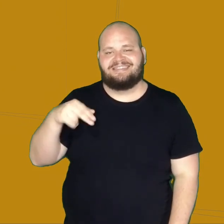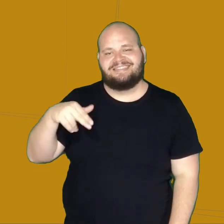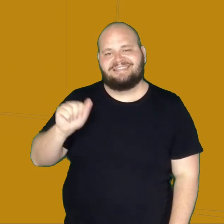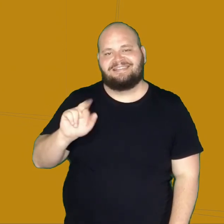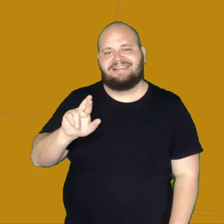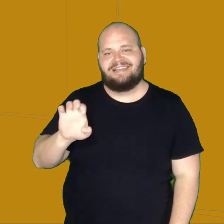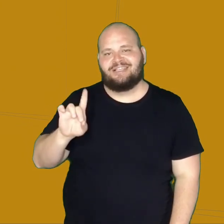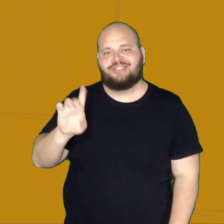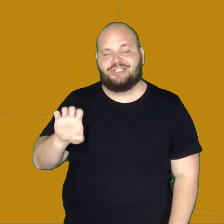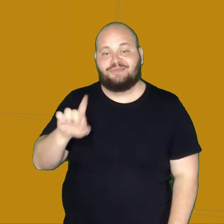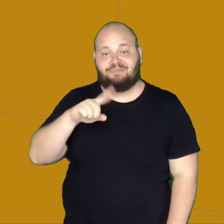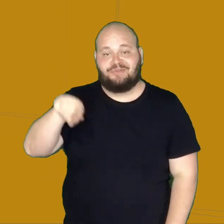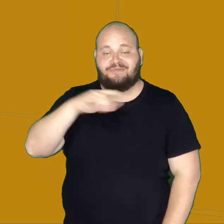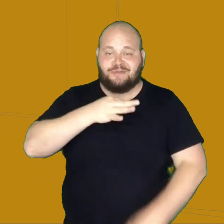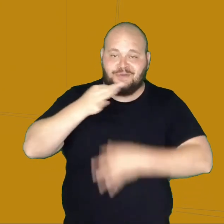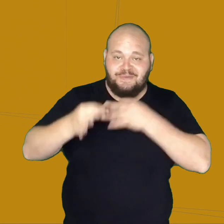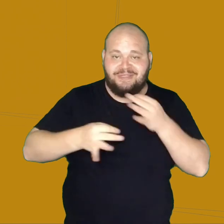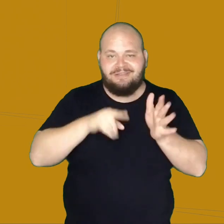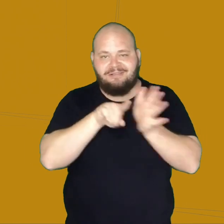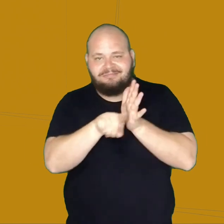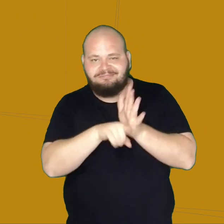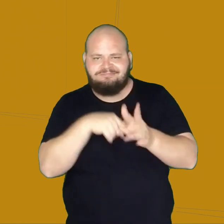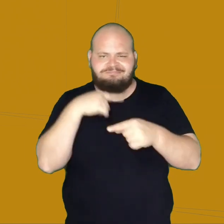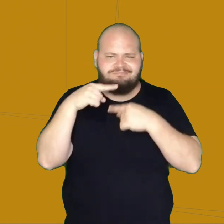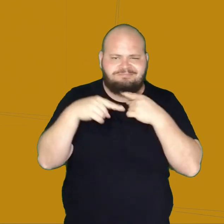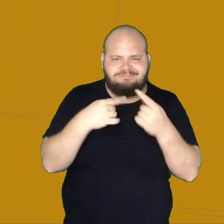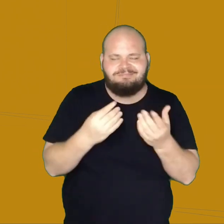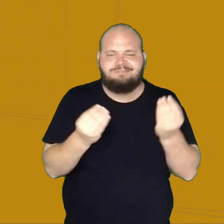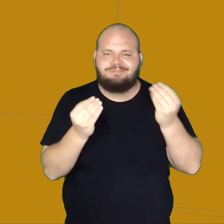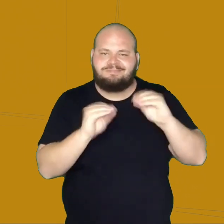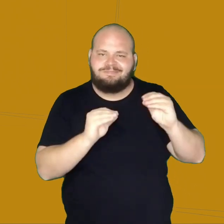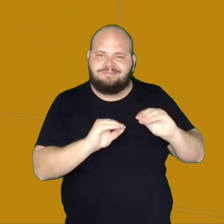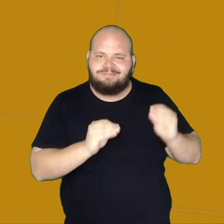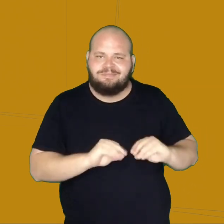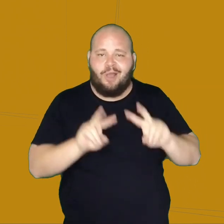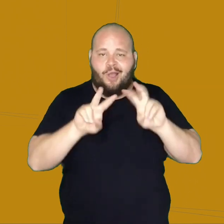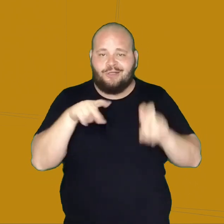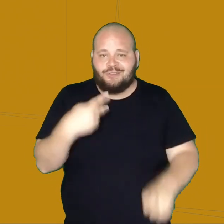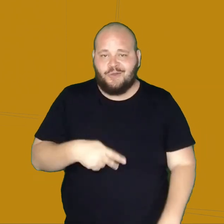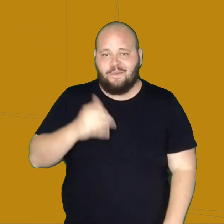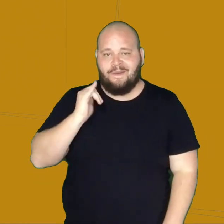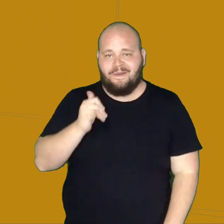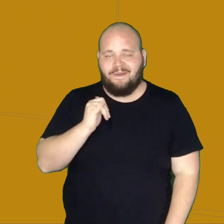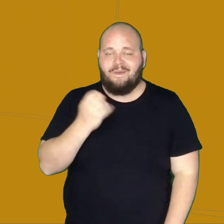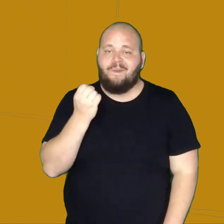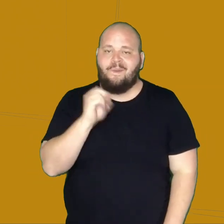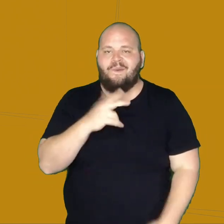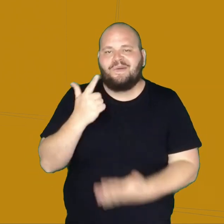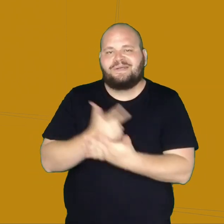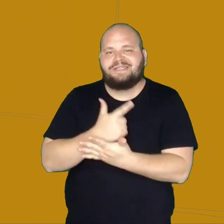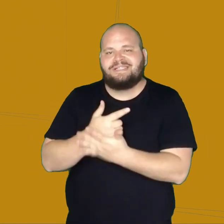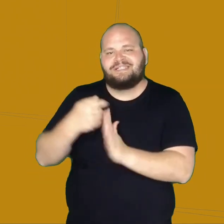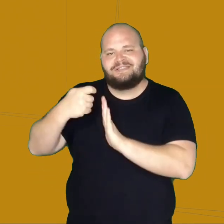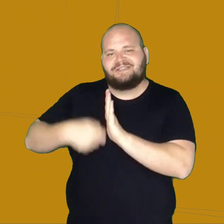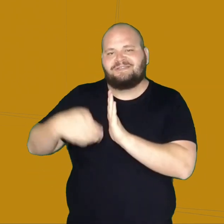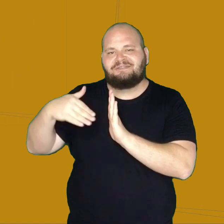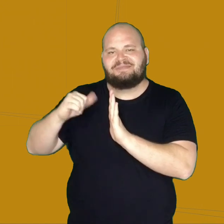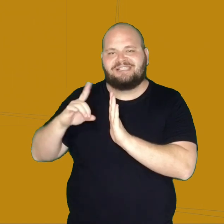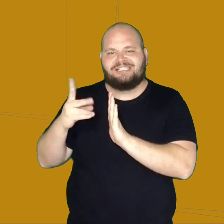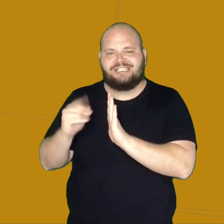comentários as suas dúvidas e perguntas sobre esse conto ou sobre a obra do Machado de Assis. Ao final da